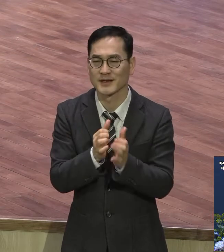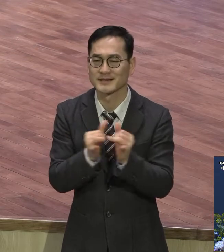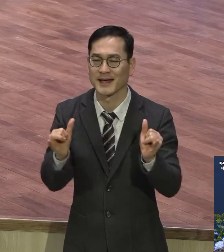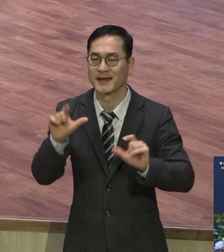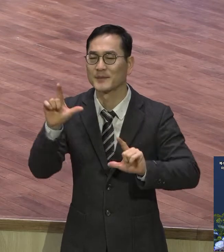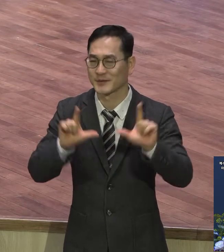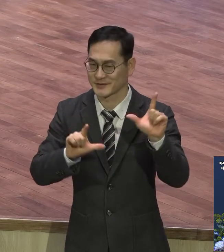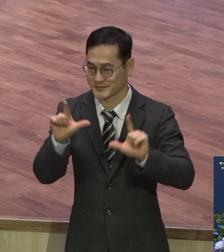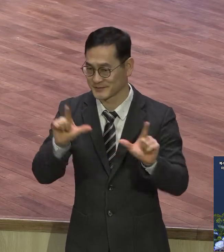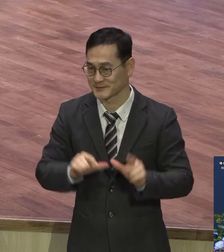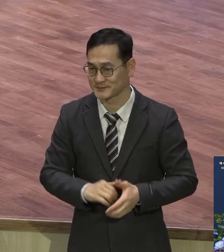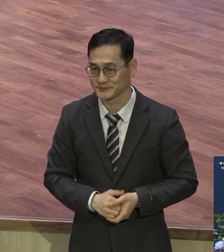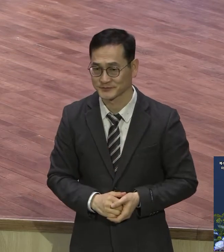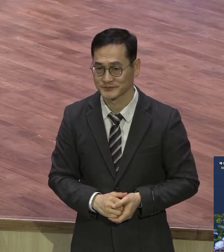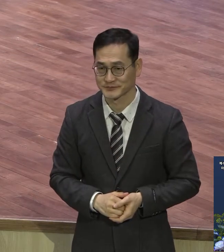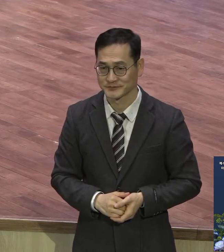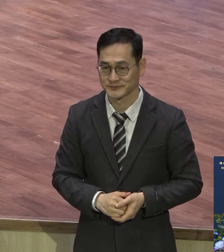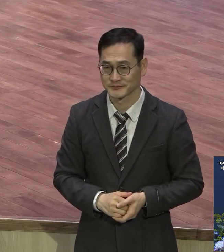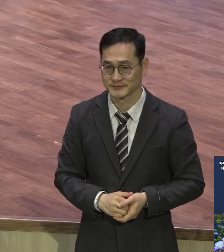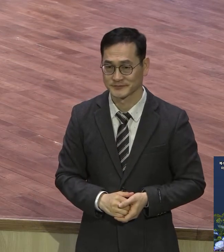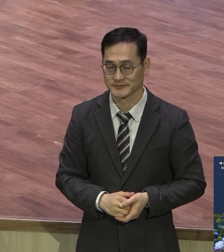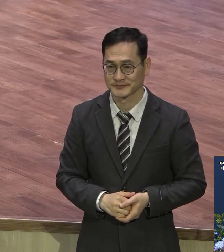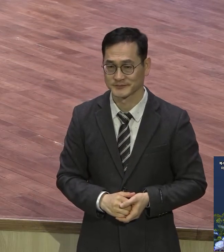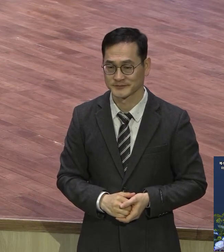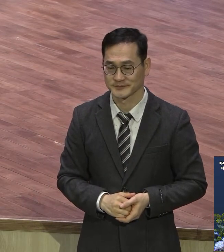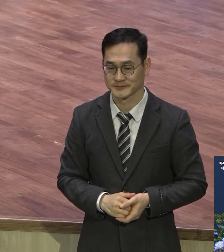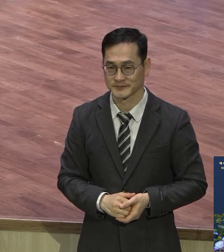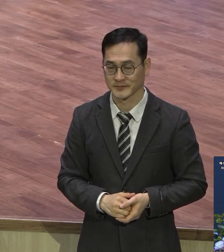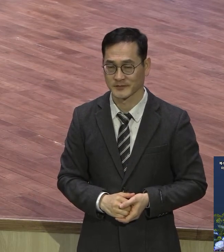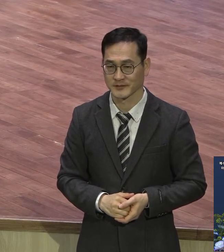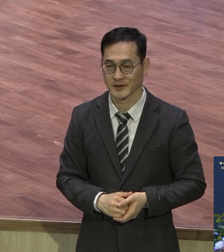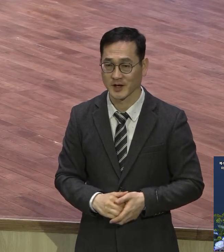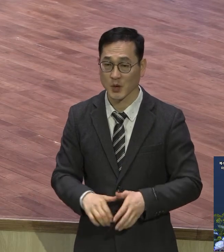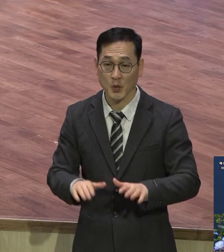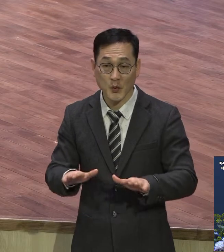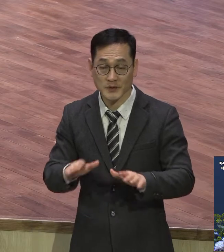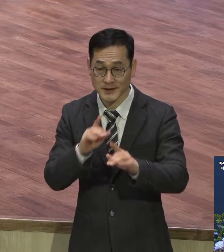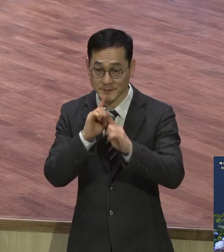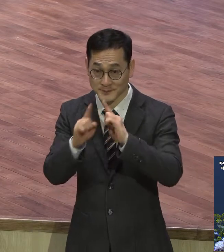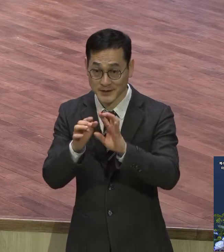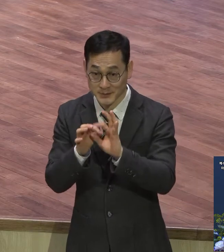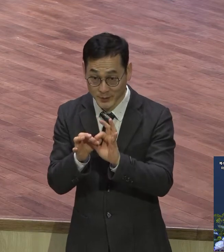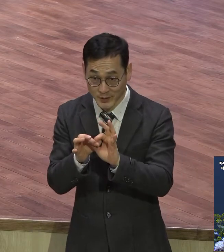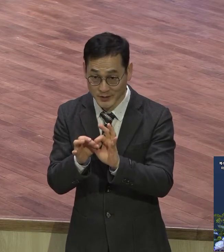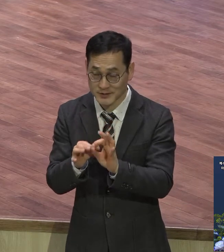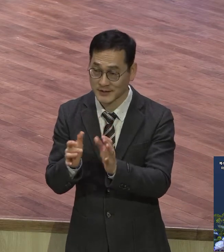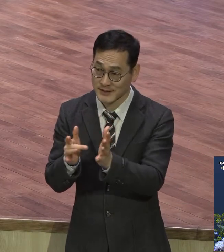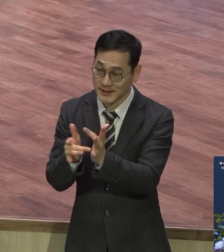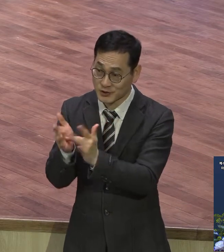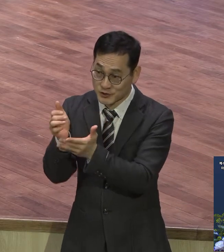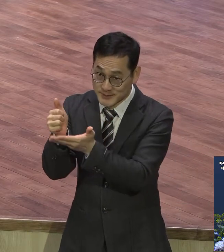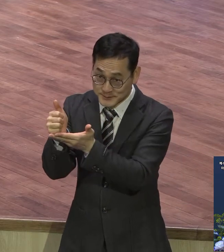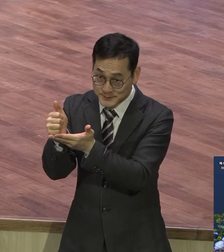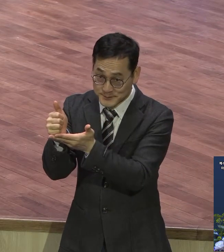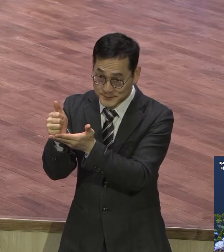우리 영계의 모든 성도들 오늘 말씀을 통해서 주어진 예수님의 또 다른 행복 비전을 깨닫고